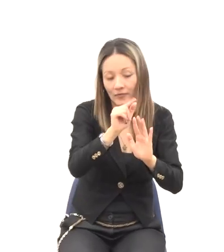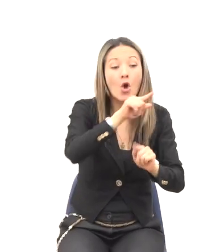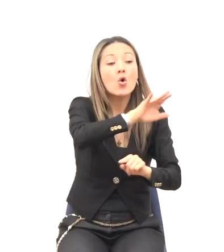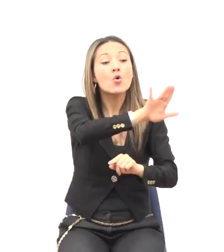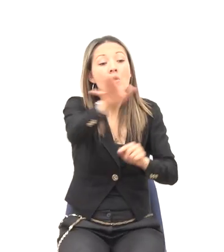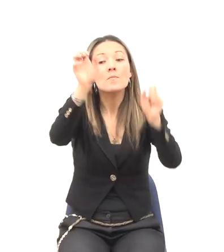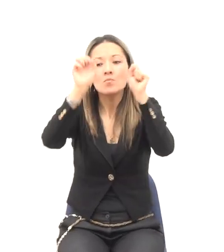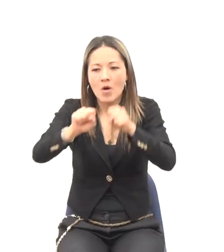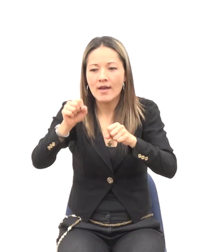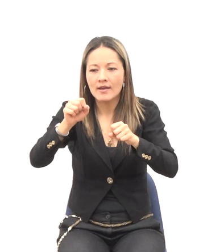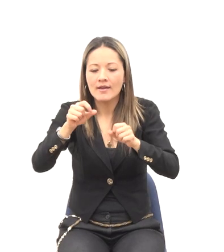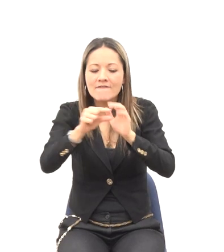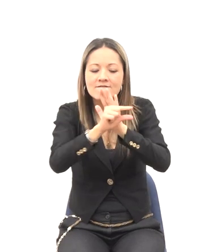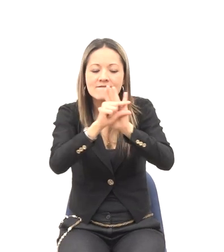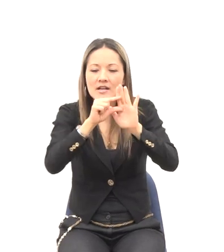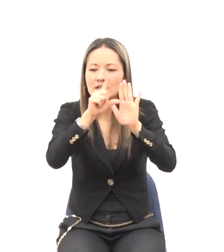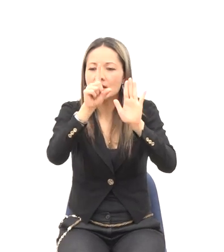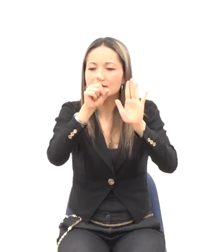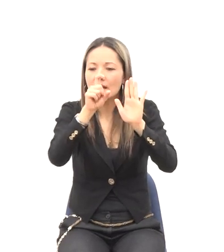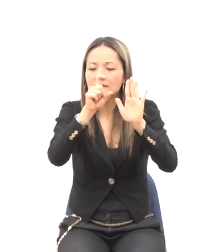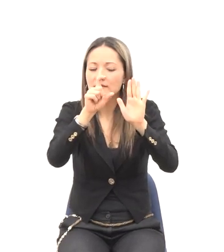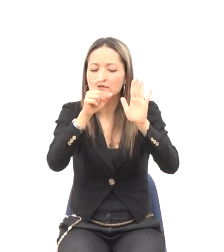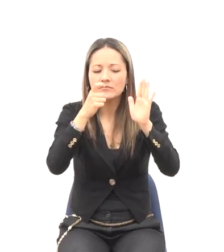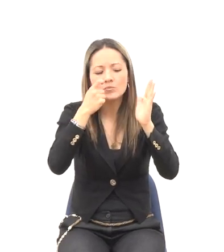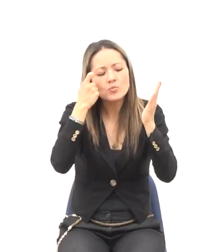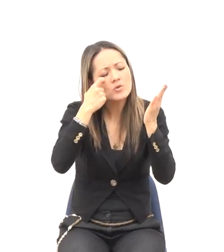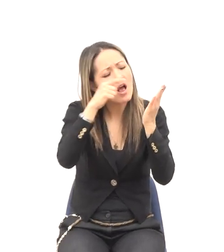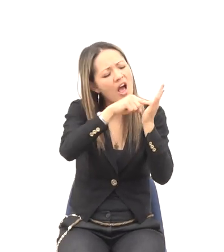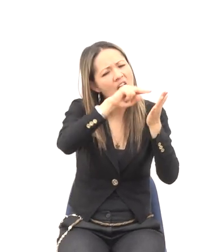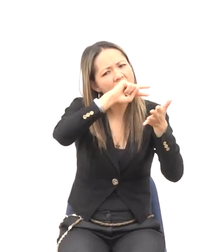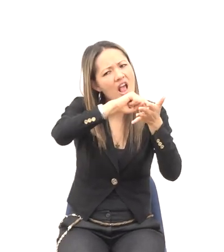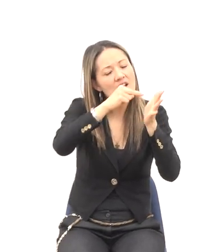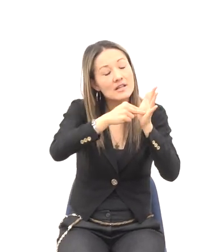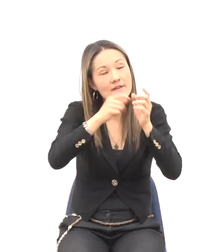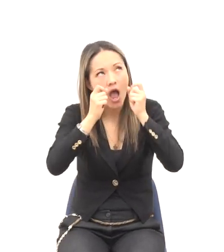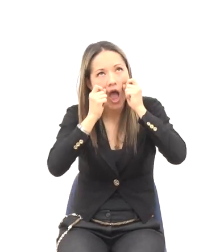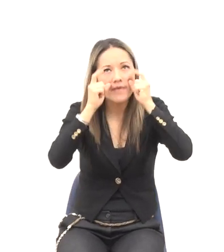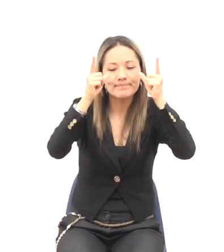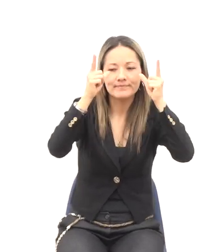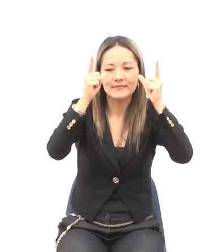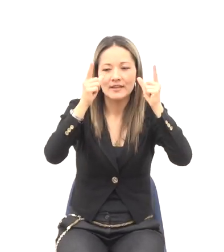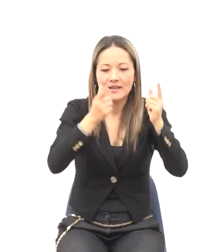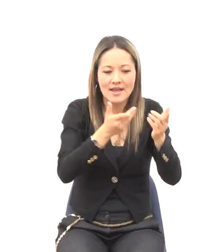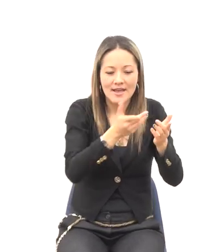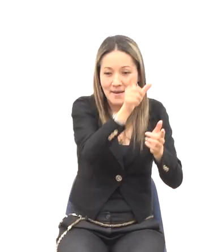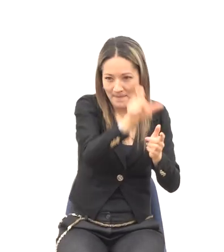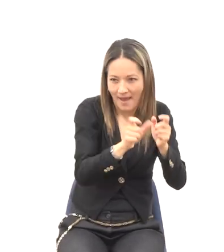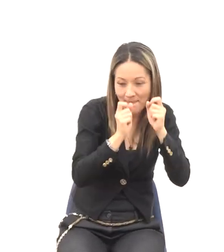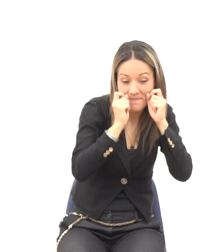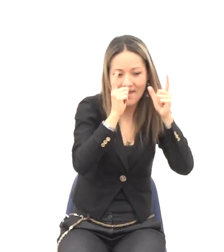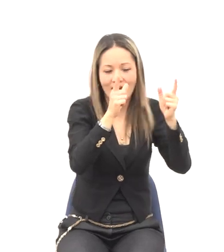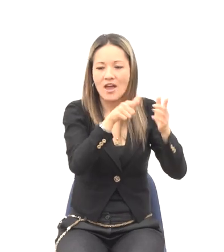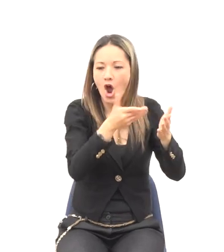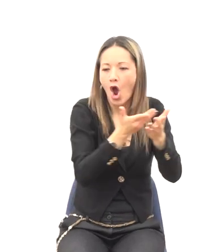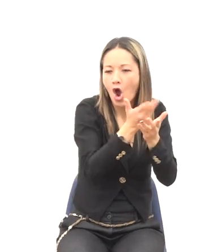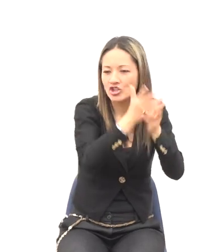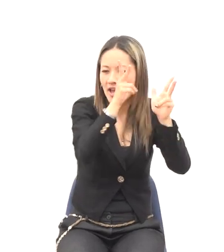mirar En el versículo 6 Y buscar ¿Qué significa Admirable? Consejero Dios fuerte Padre eterno Príncipe de paz